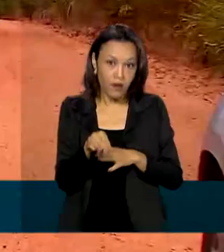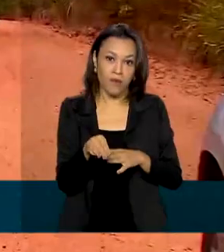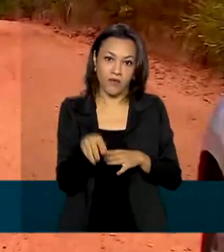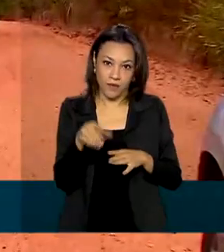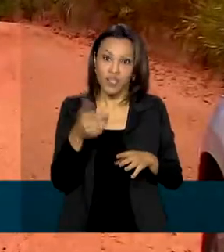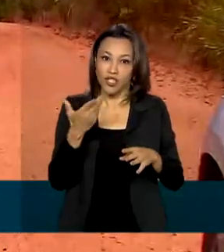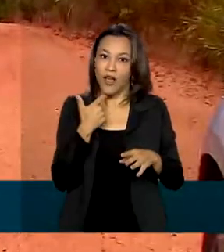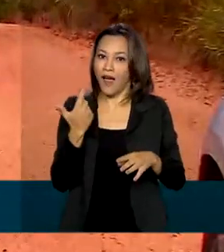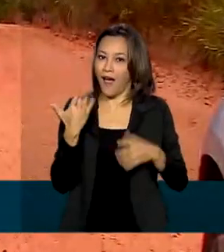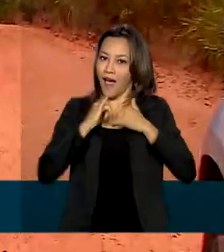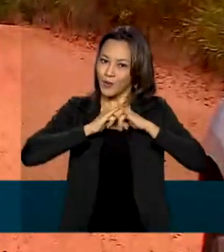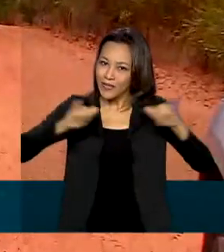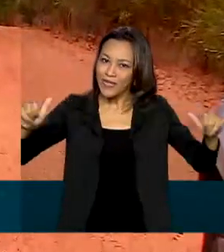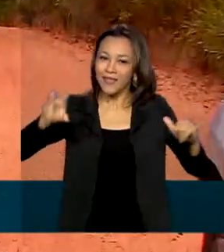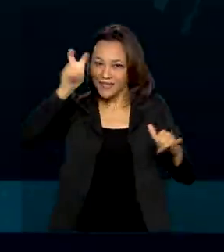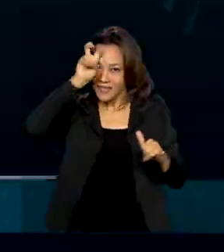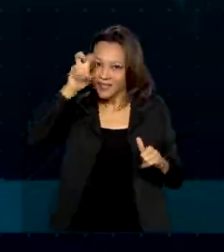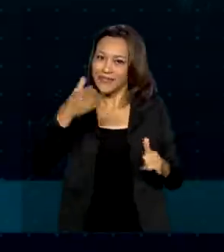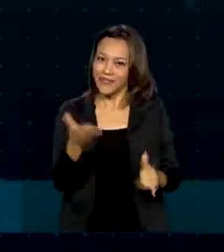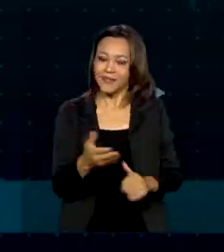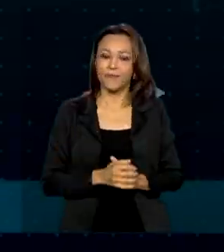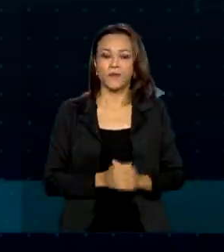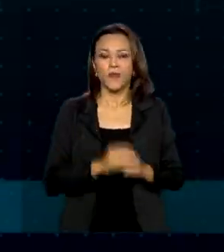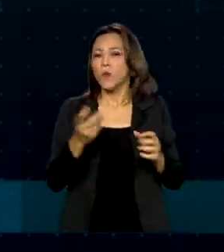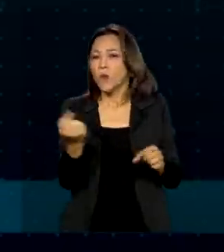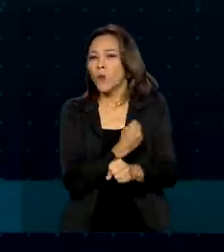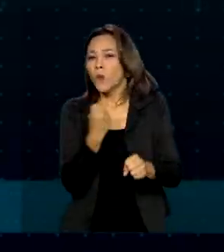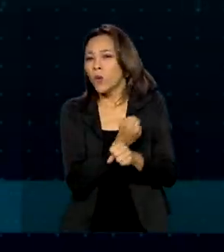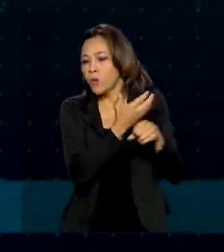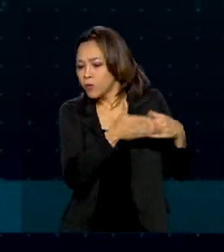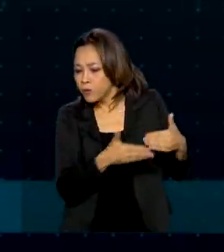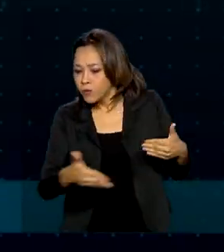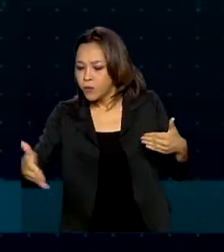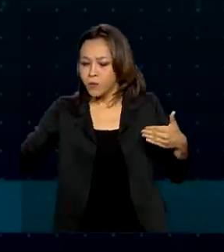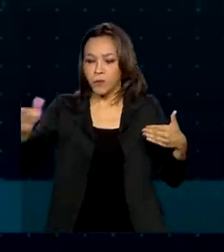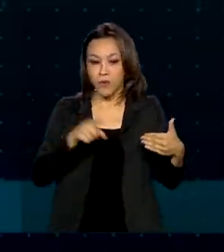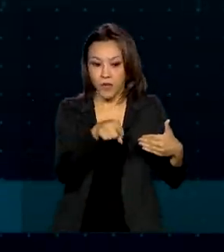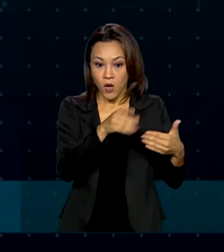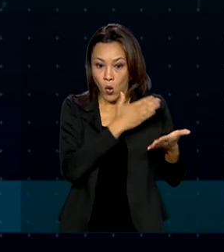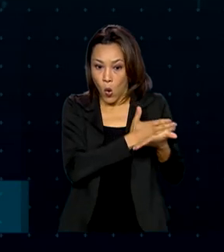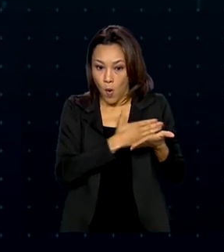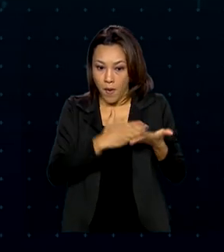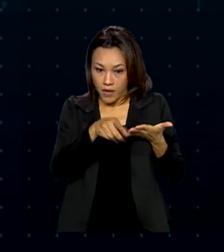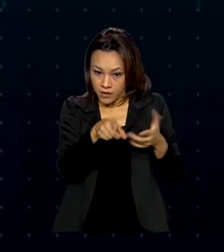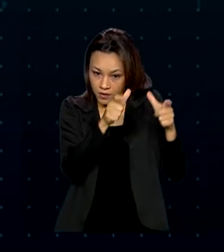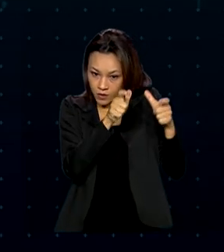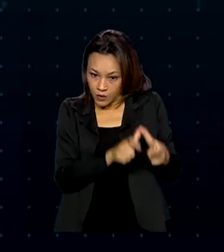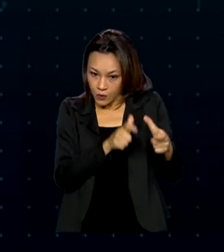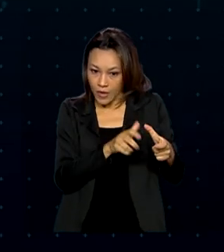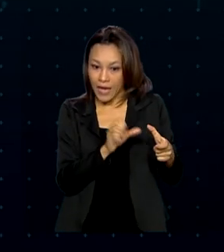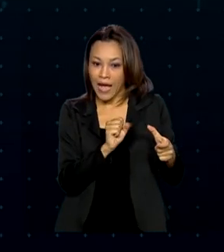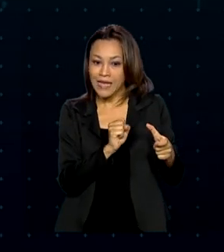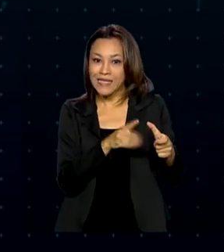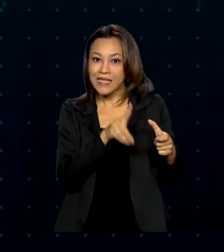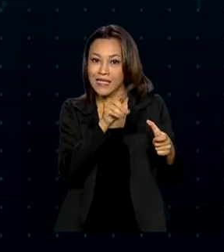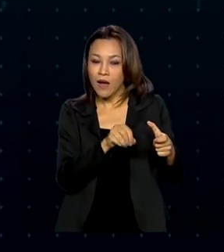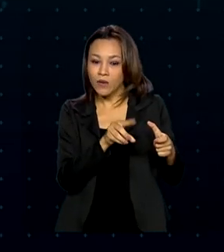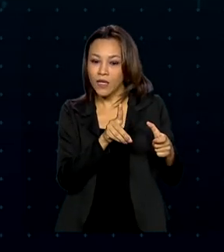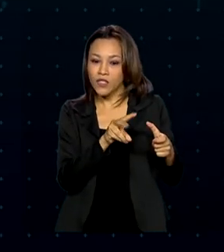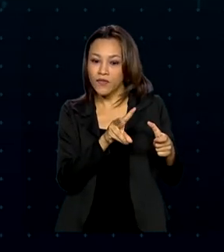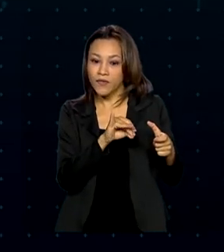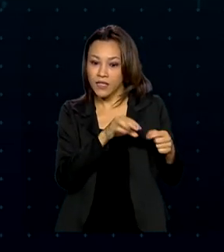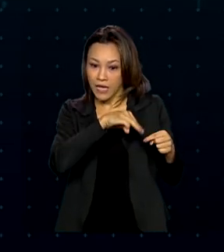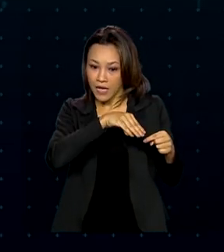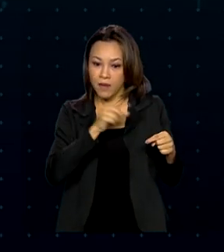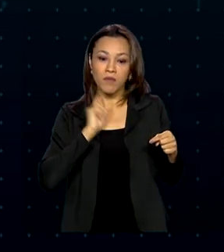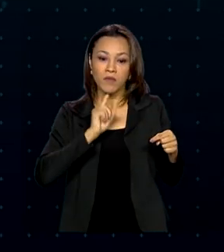anunciadas nesta quinta-feira. O trecho vai desde o quilômetro zero, em Salto da Divisa, até o quilômetro 61,